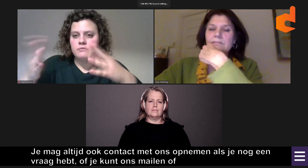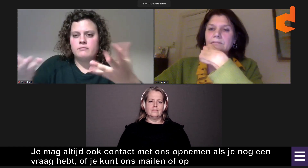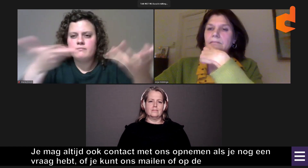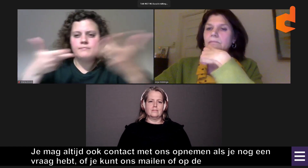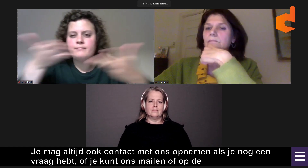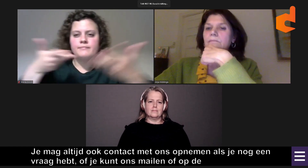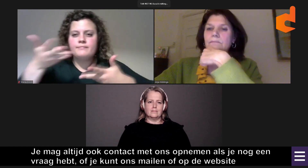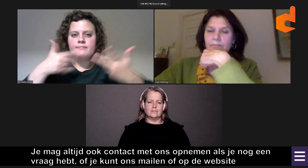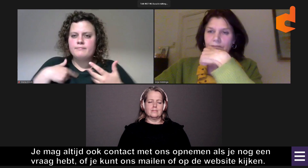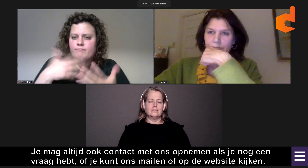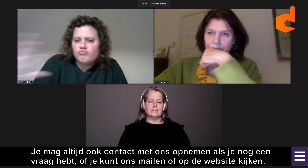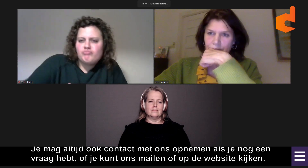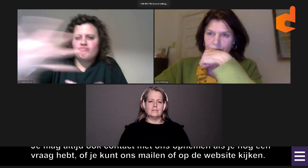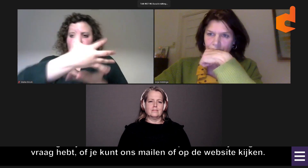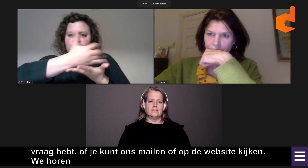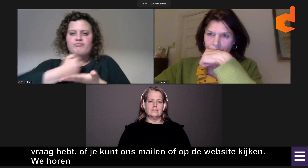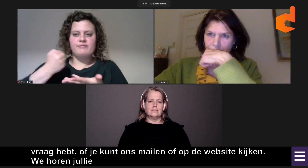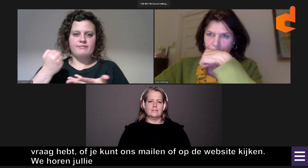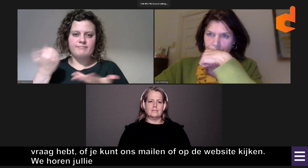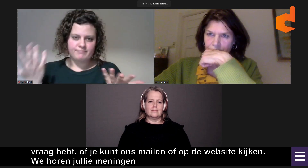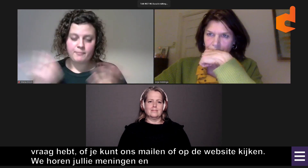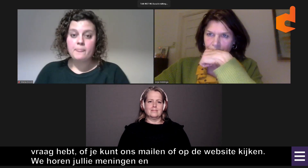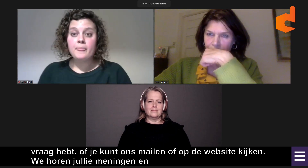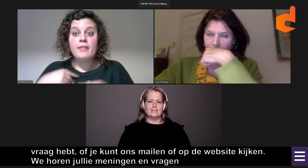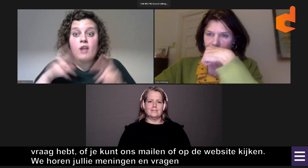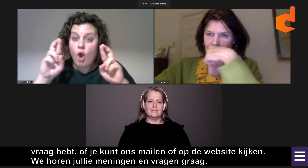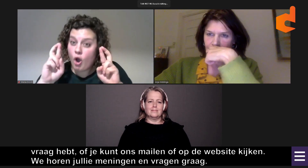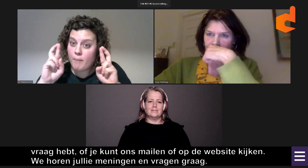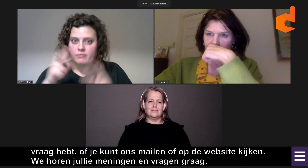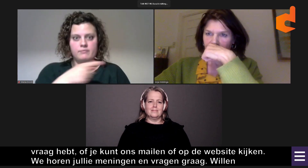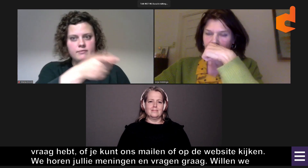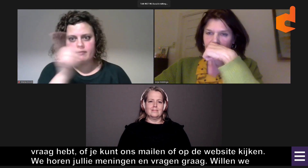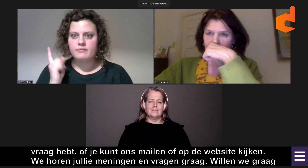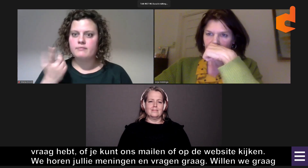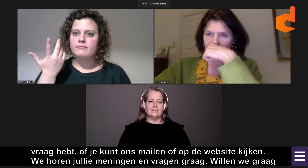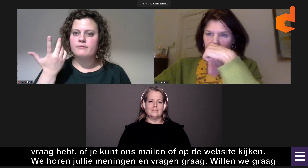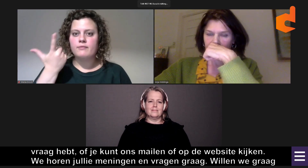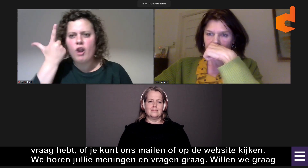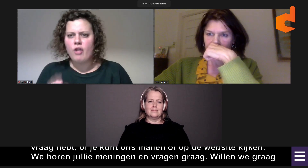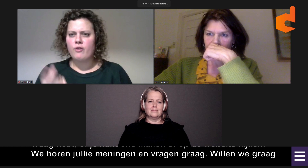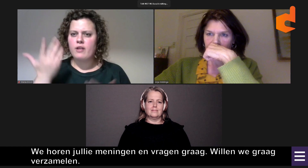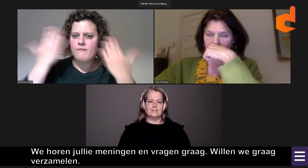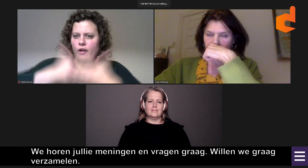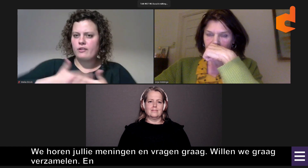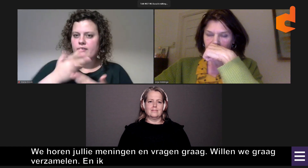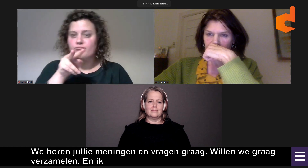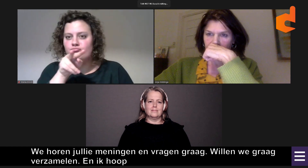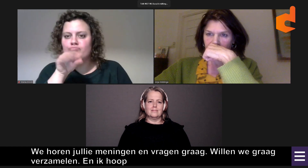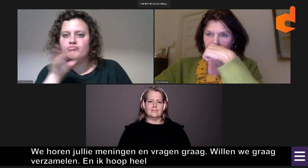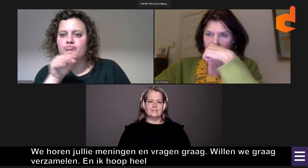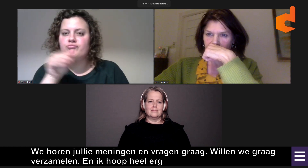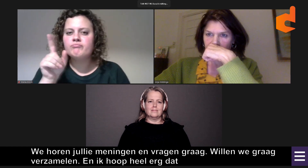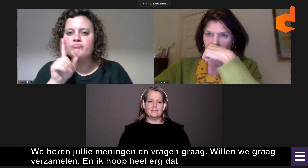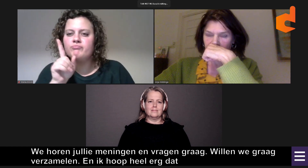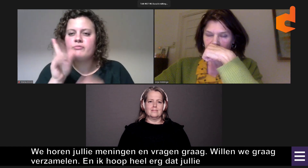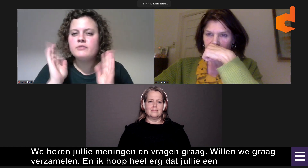Wij horen heel graag jullie vragen en jullie meningen. Dus dat willen we ook graag verzamelen. Ik hoop heel erg dat jullie een